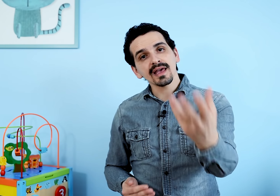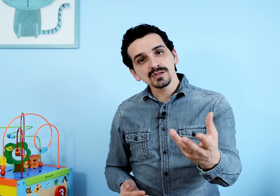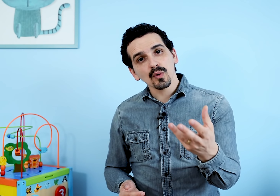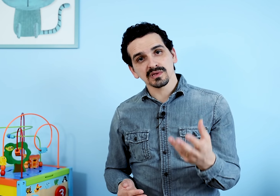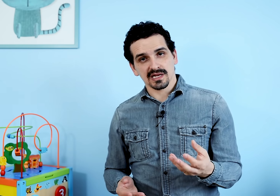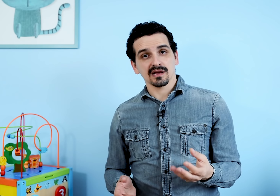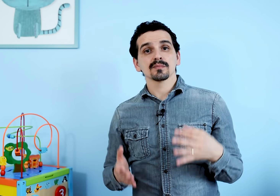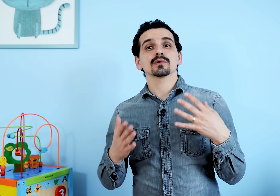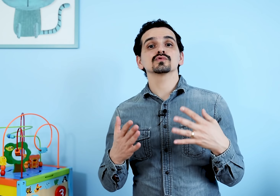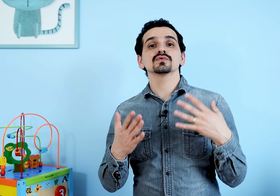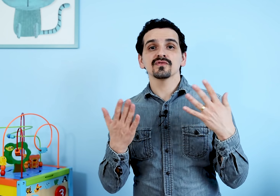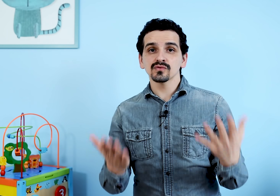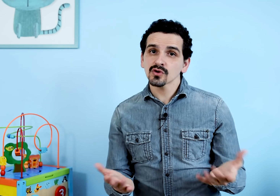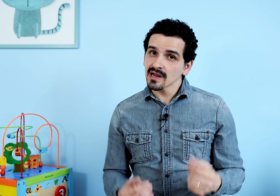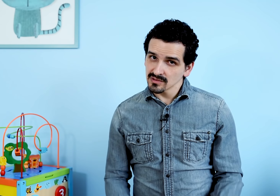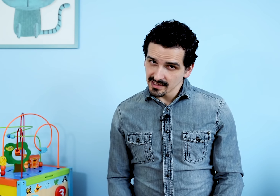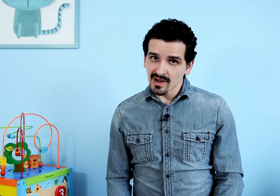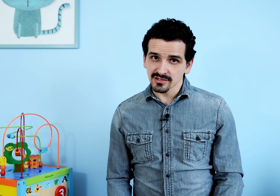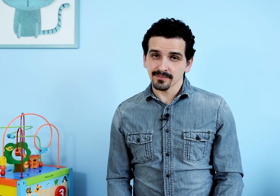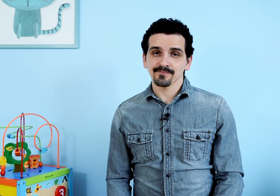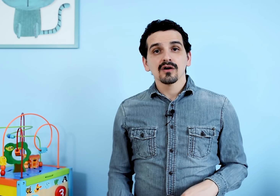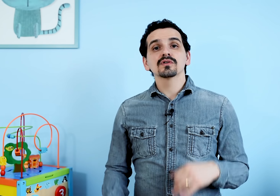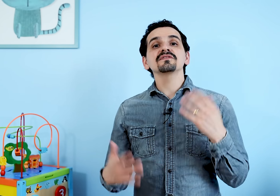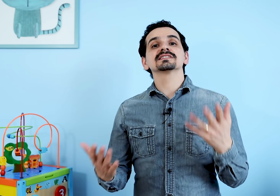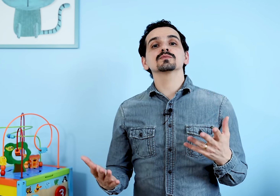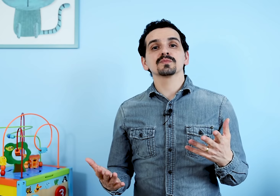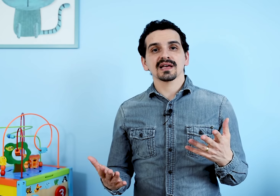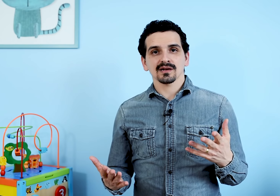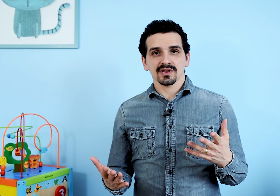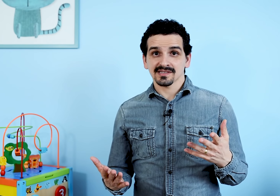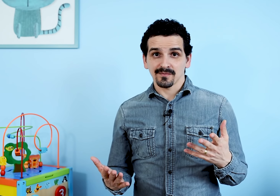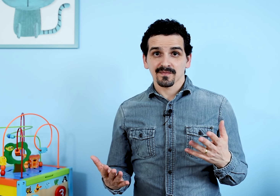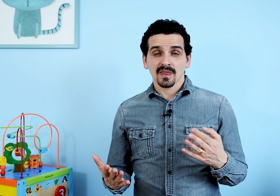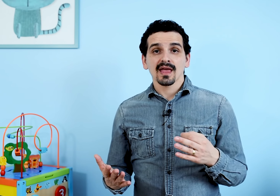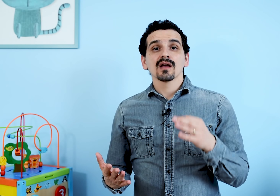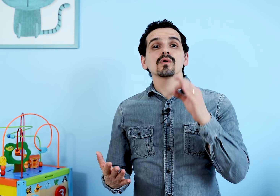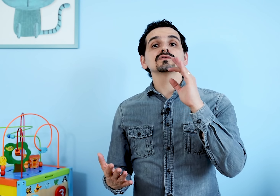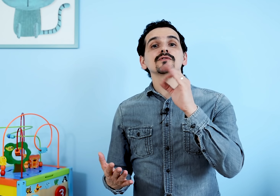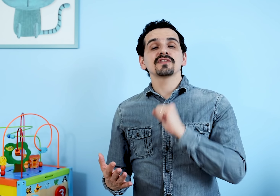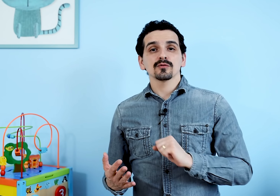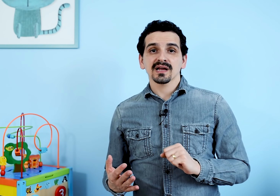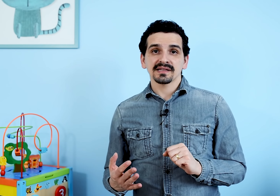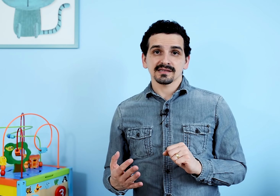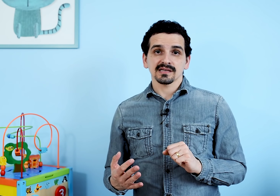espontânea para o uso funcional da linguagem. O que fazemos para essa correção? Quando eu falo para a criança,